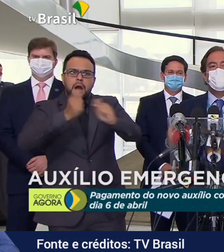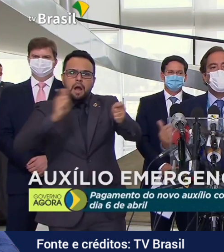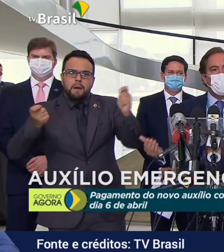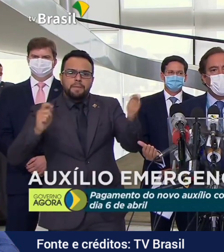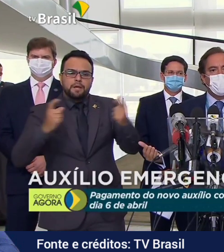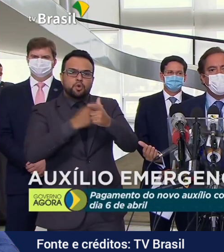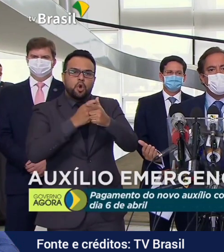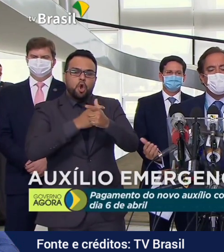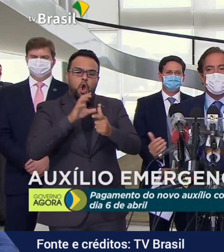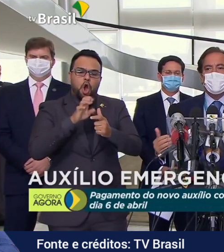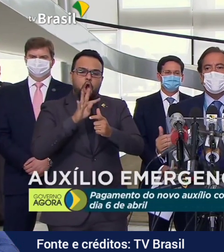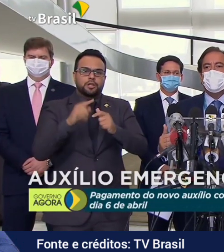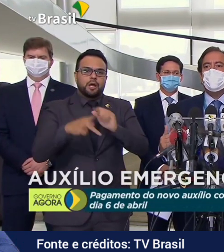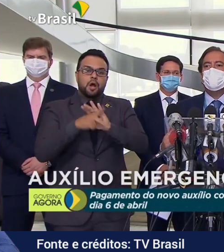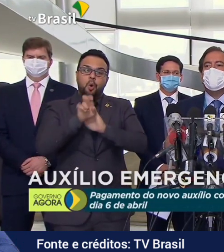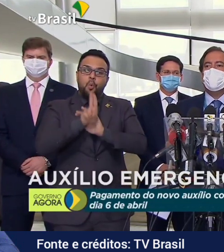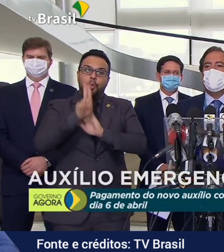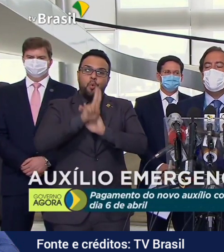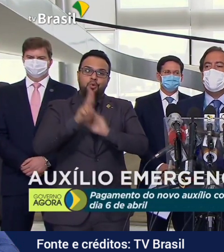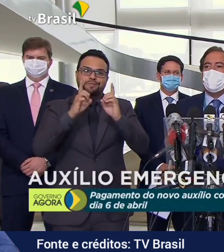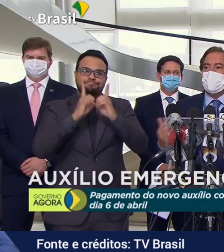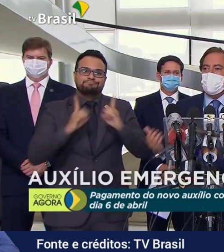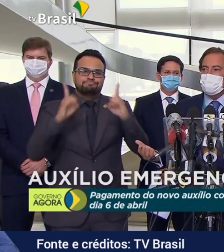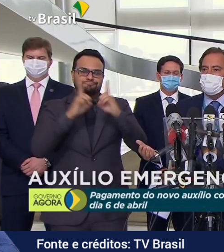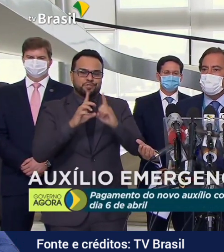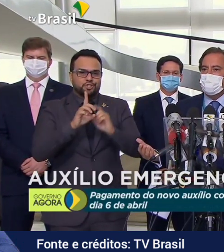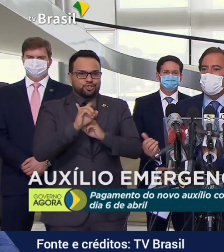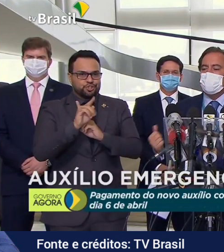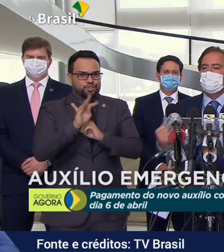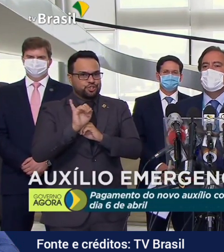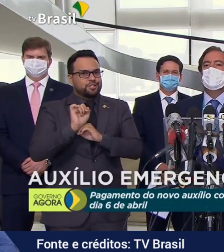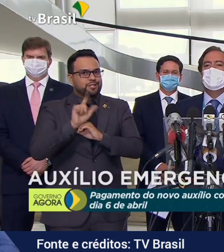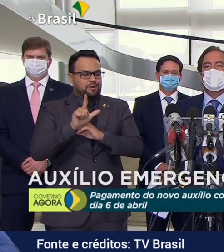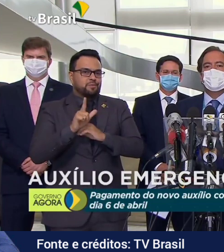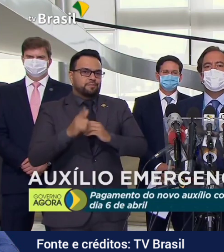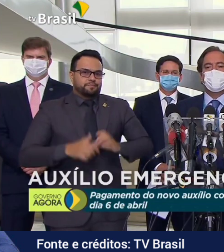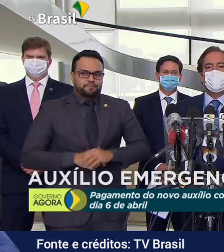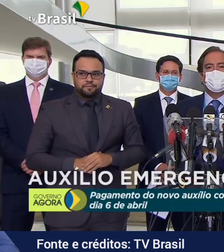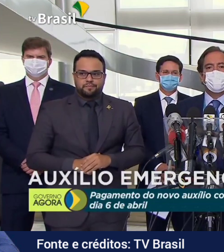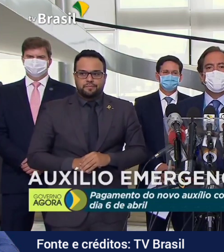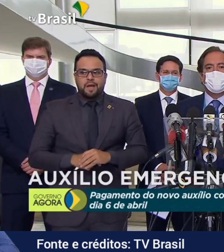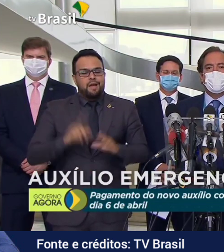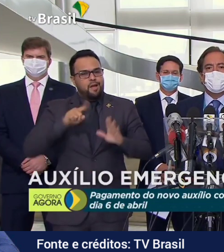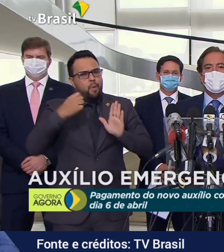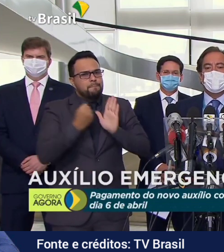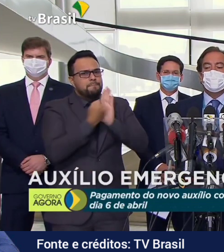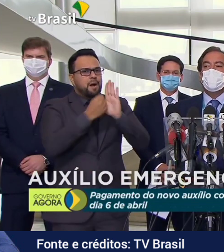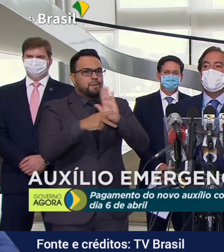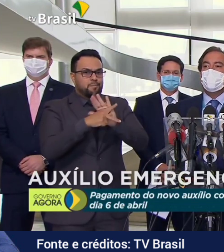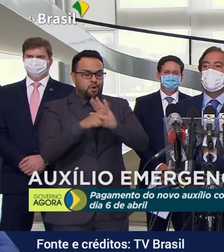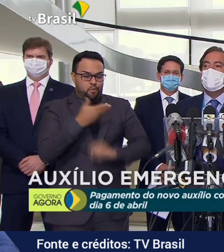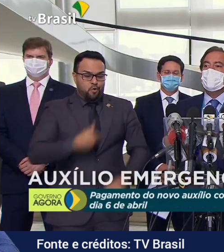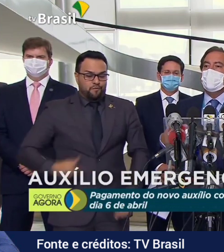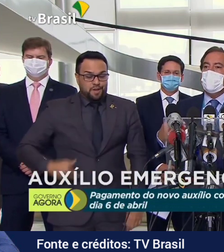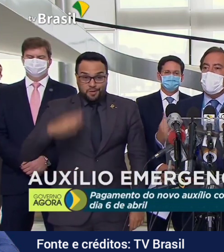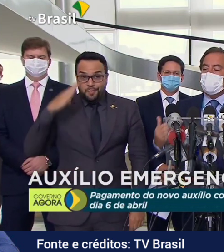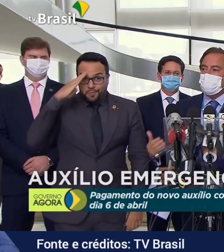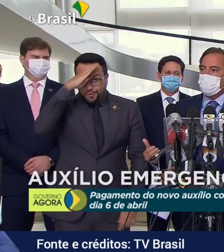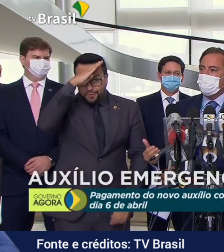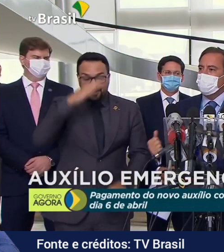digitalmente. Isto é um legado do governo, do presidente Bolsonaro, porque